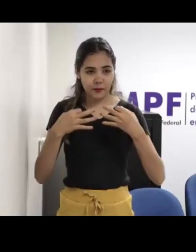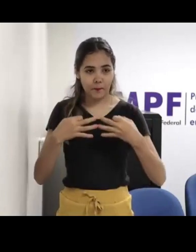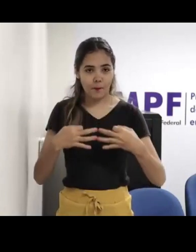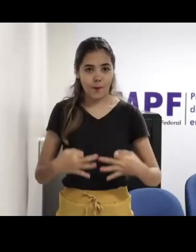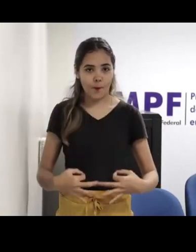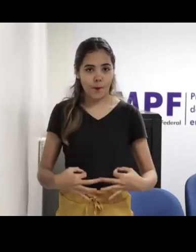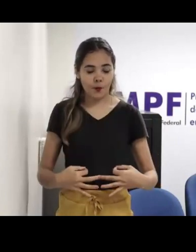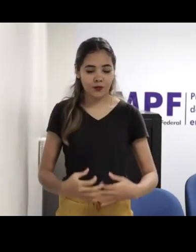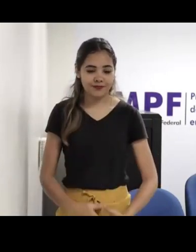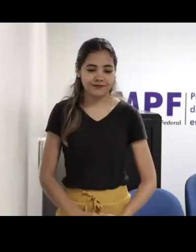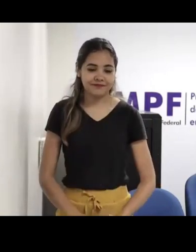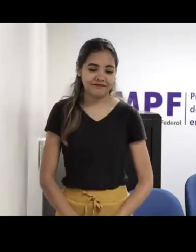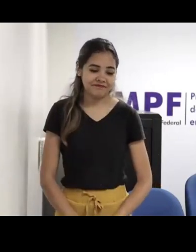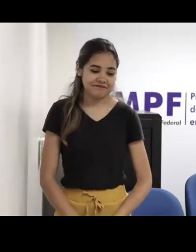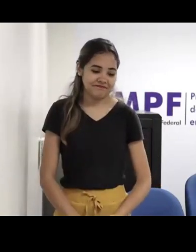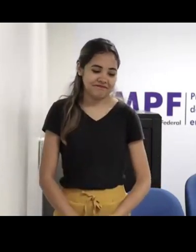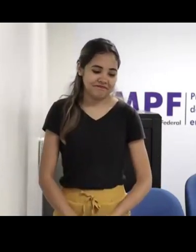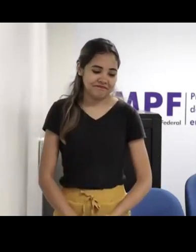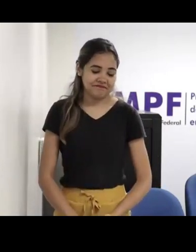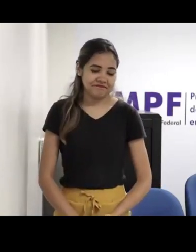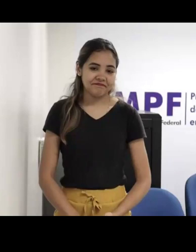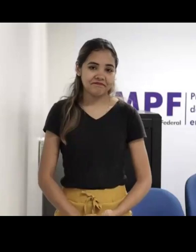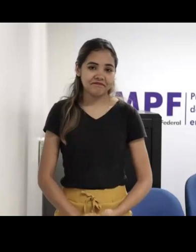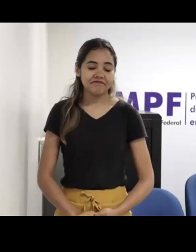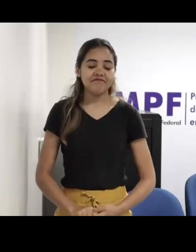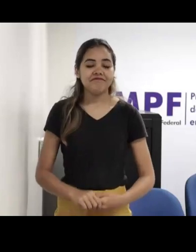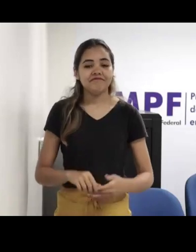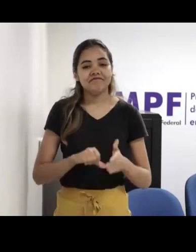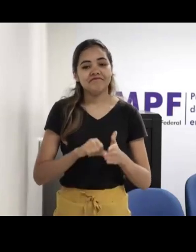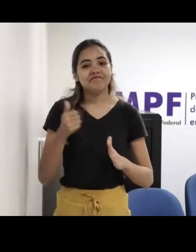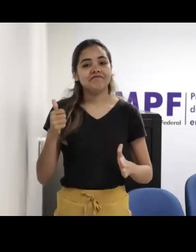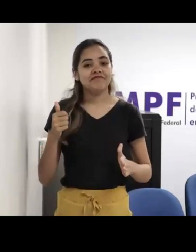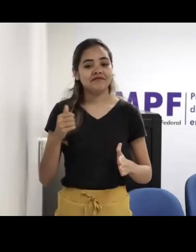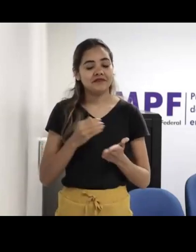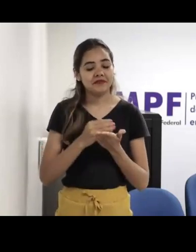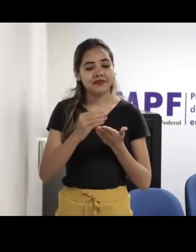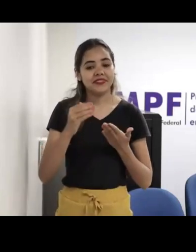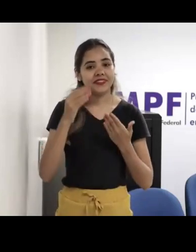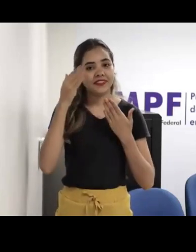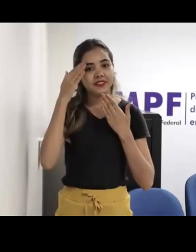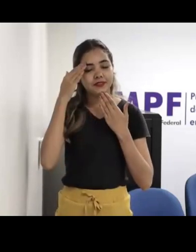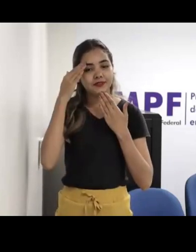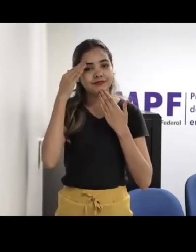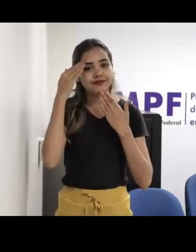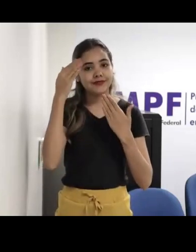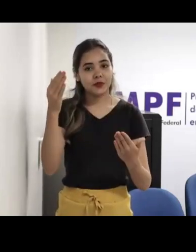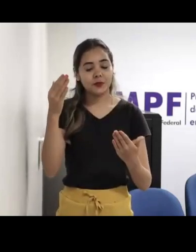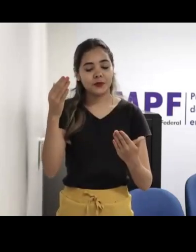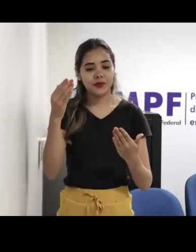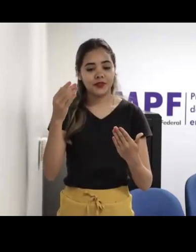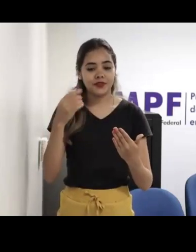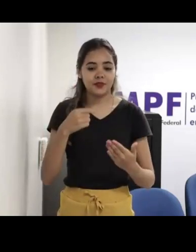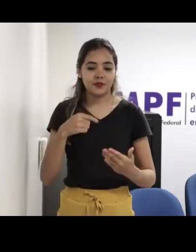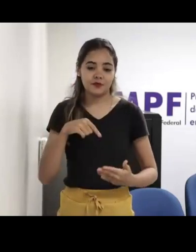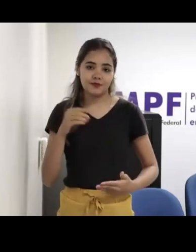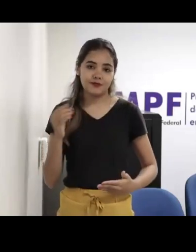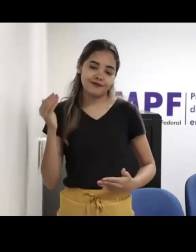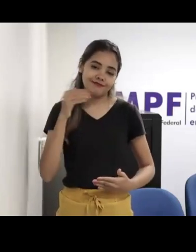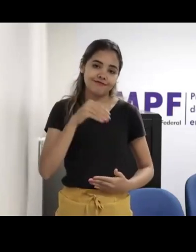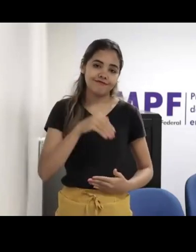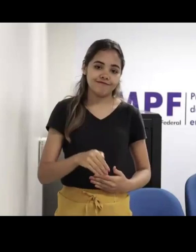Bom, gente, primeiro eu gostaria de agradecer a oportunidade que me foi dada pelo meu